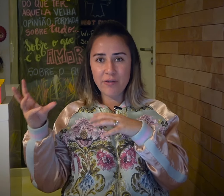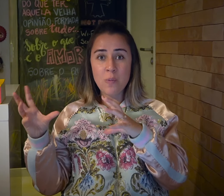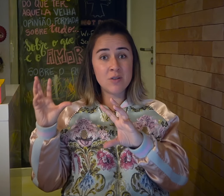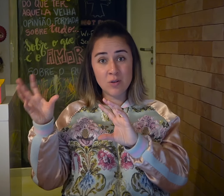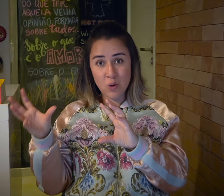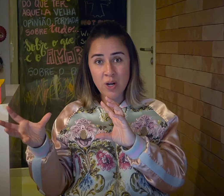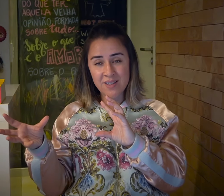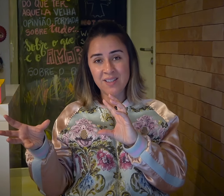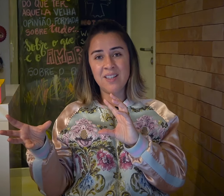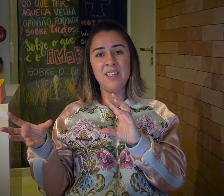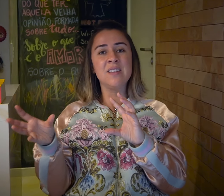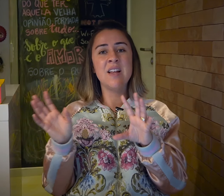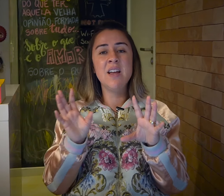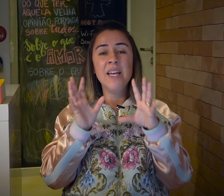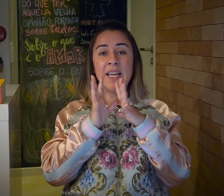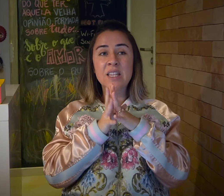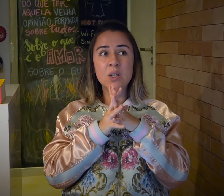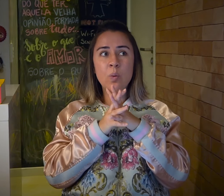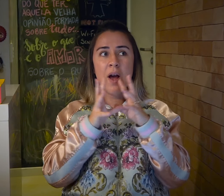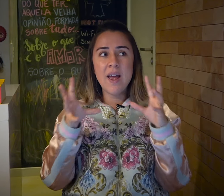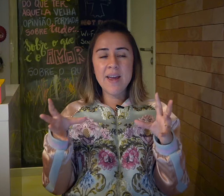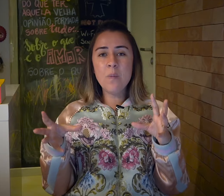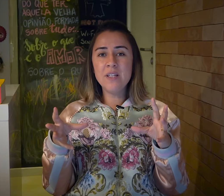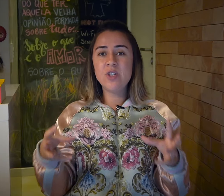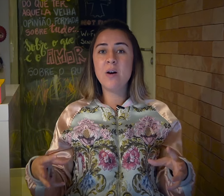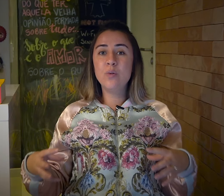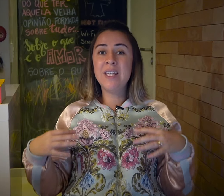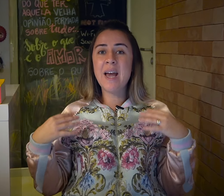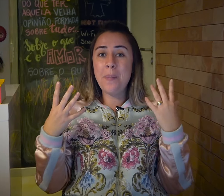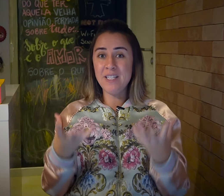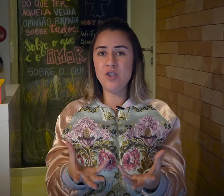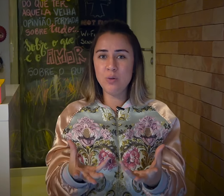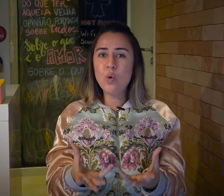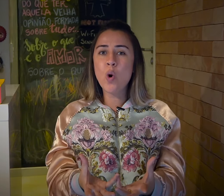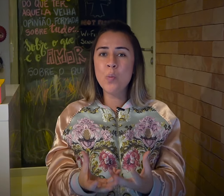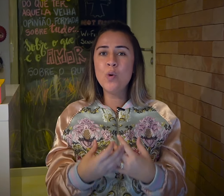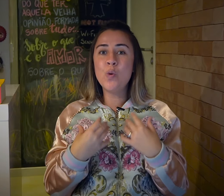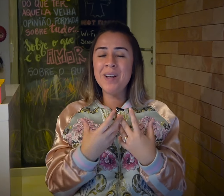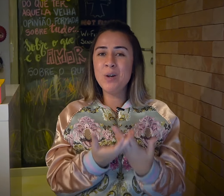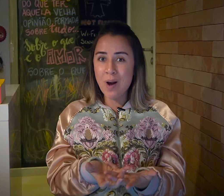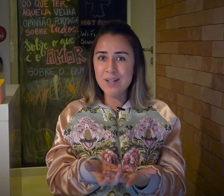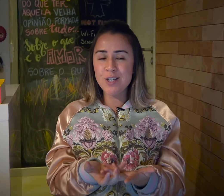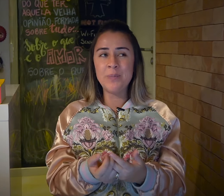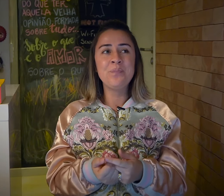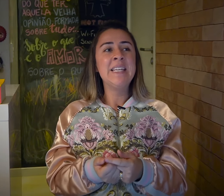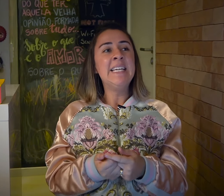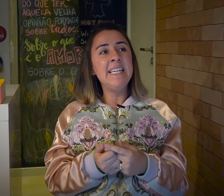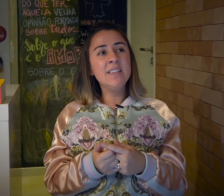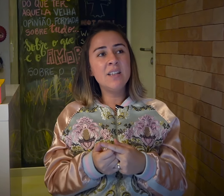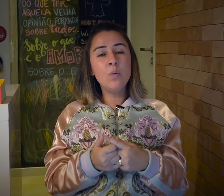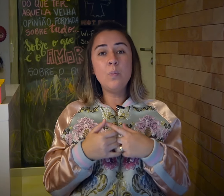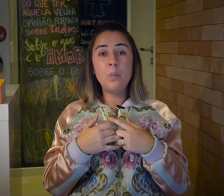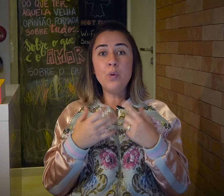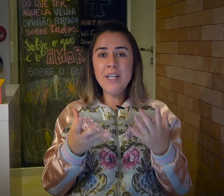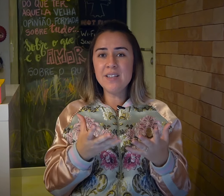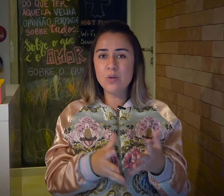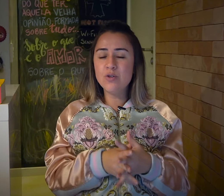informações sonoras e escritas, né? Então, realmente é algo que é aprendido como uma linguagem. Então, por isso que o